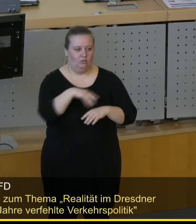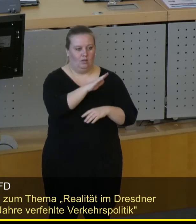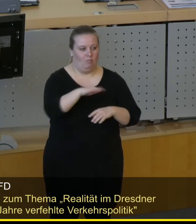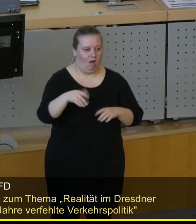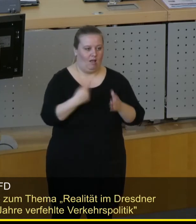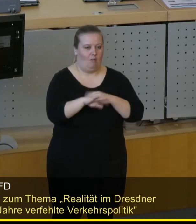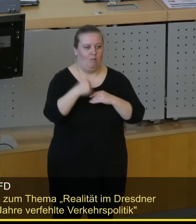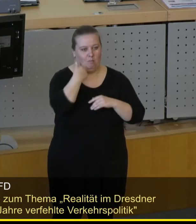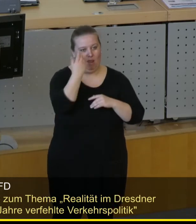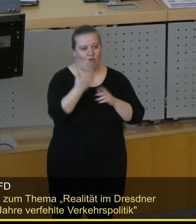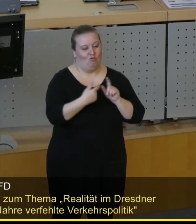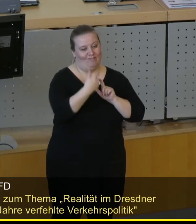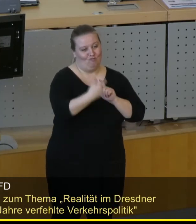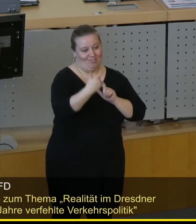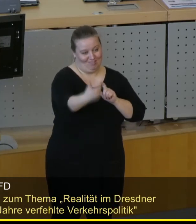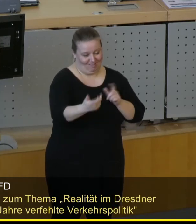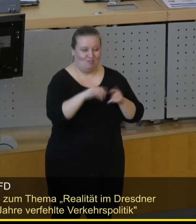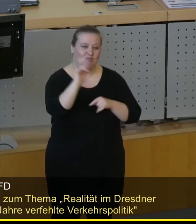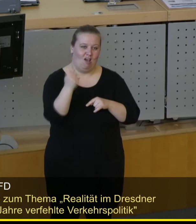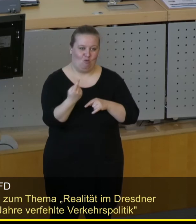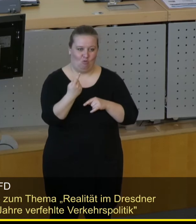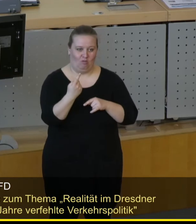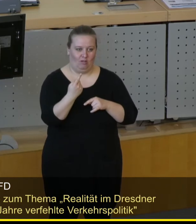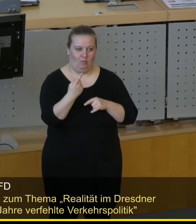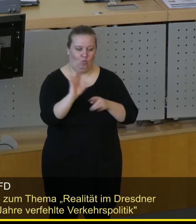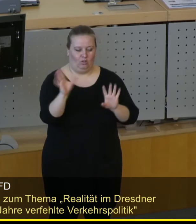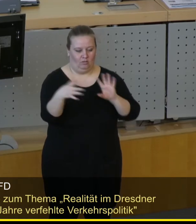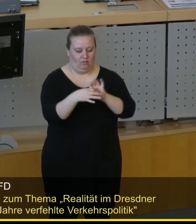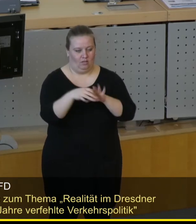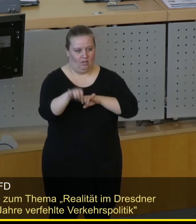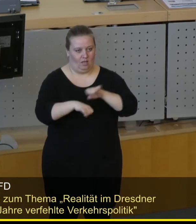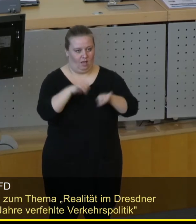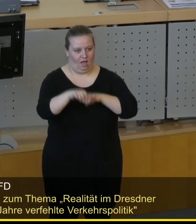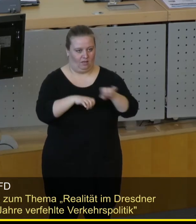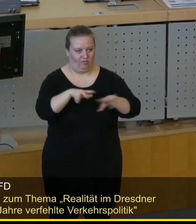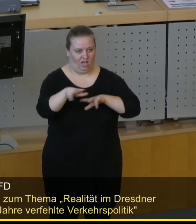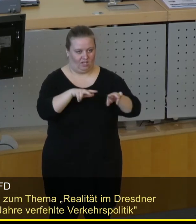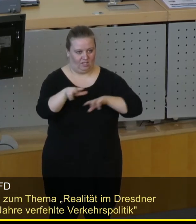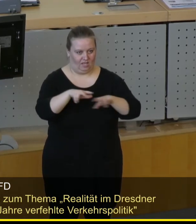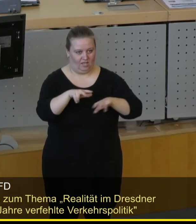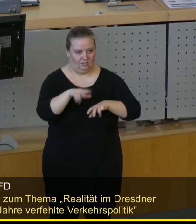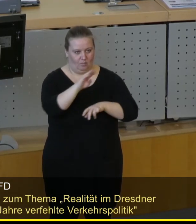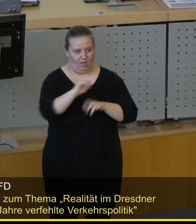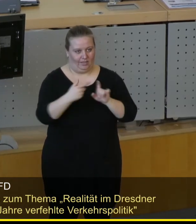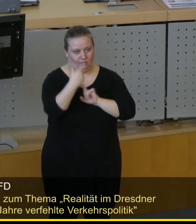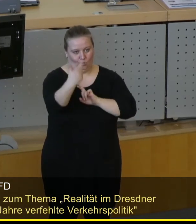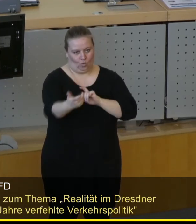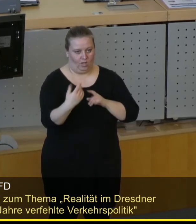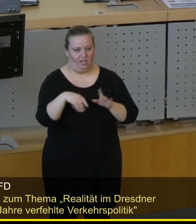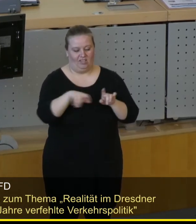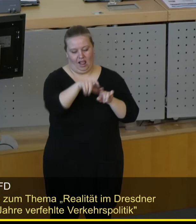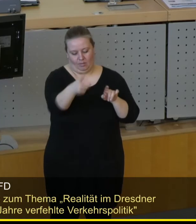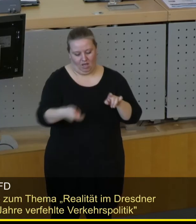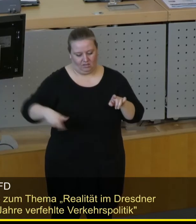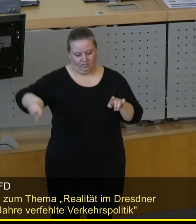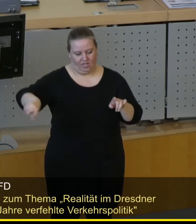Daumenwunder und sogar wiederum die Einwendung des Radverkehrs auf der Marienbrücke in den Elbradweg, all